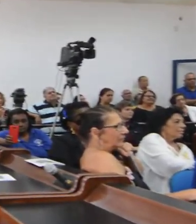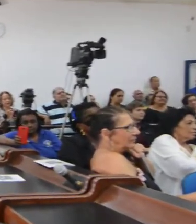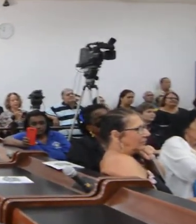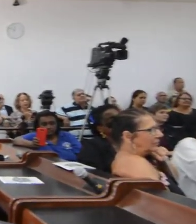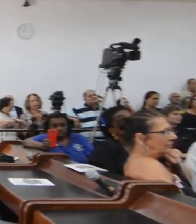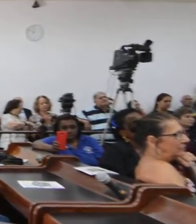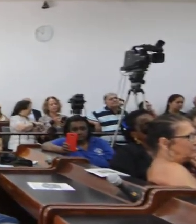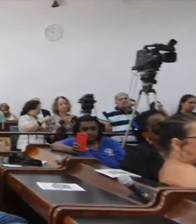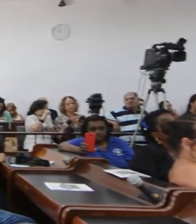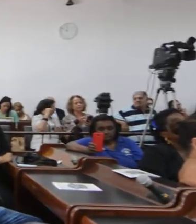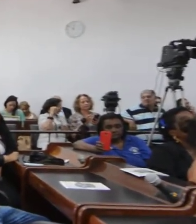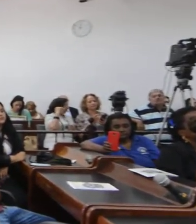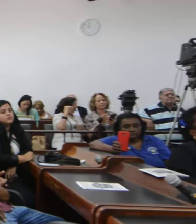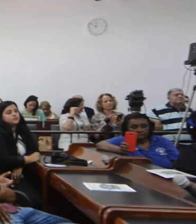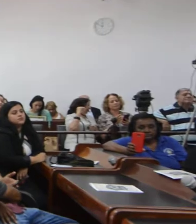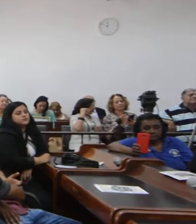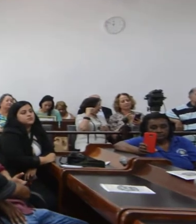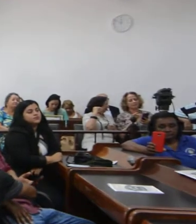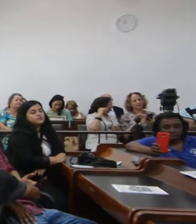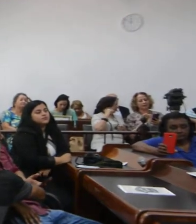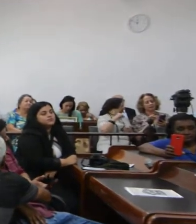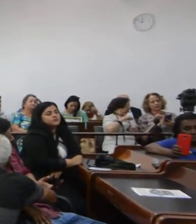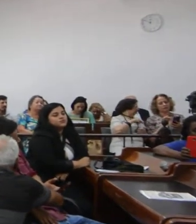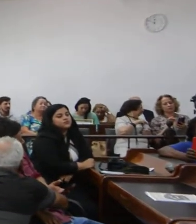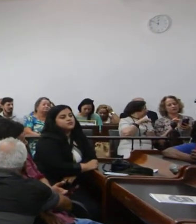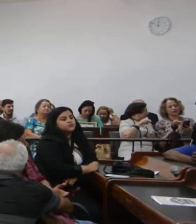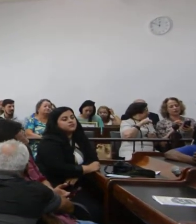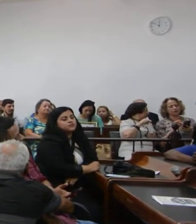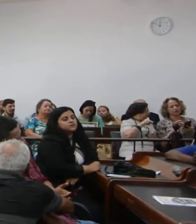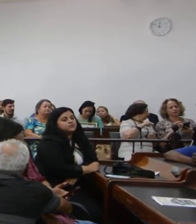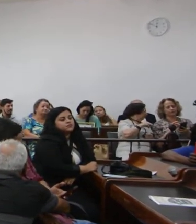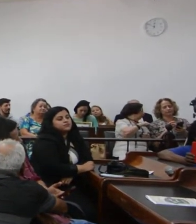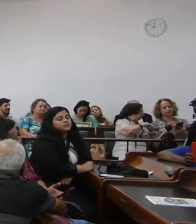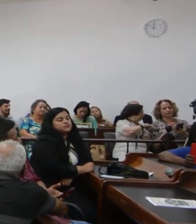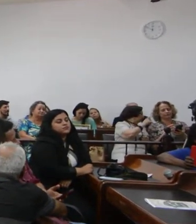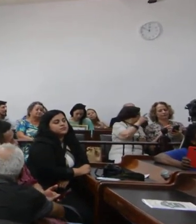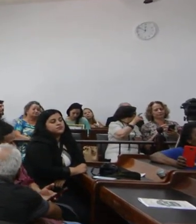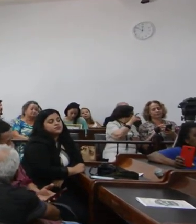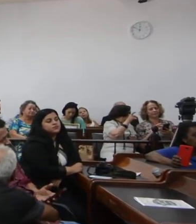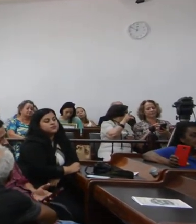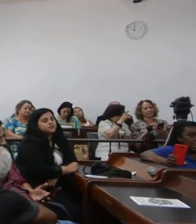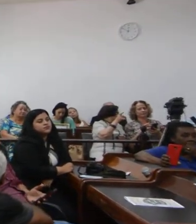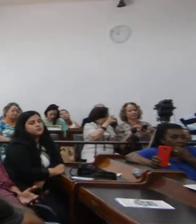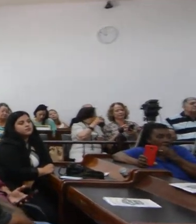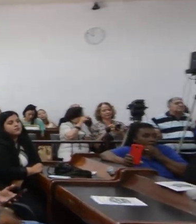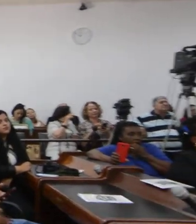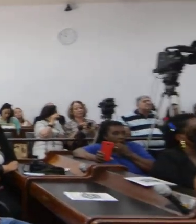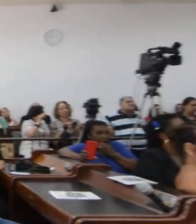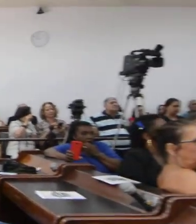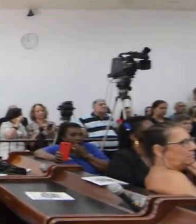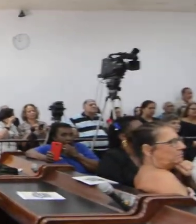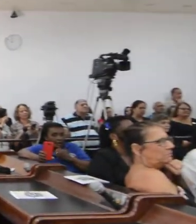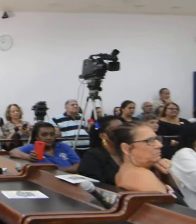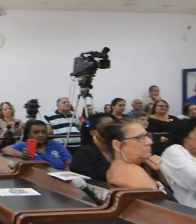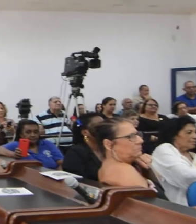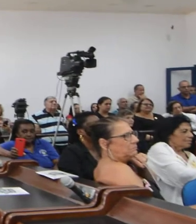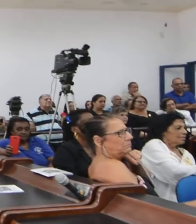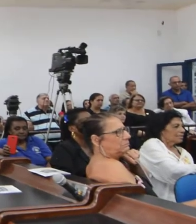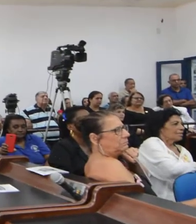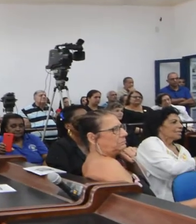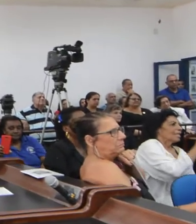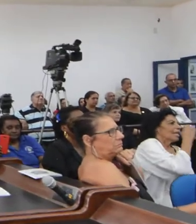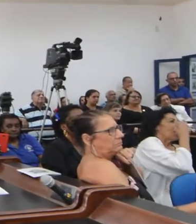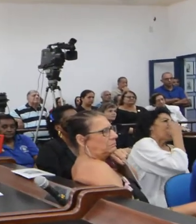pedido que faço ao vereador Luiz, e faço a palavra para ele, até para que a possa encerrar esse momento e